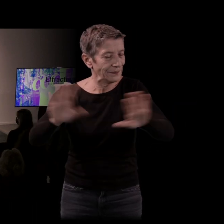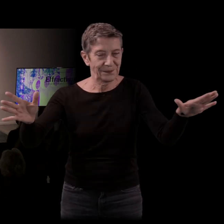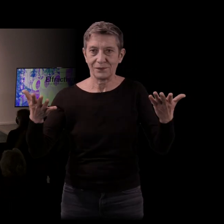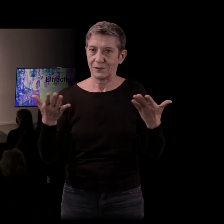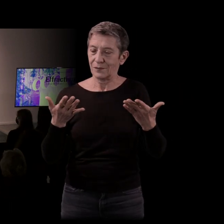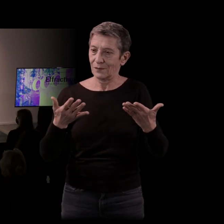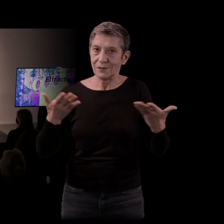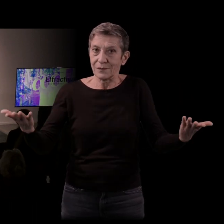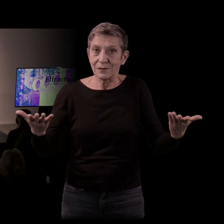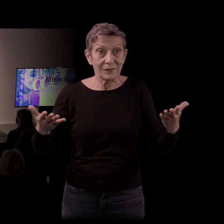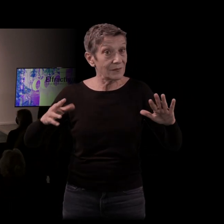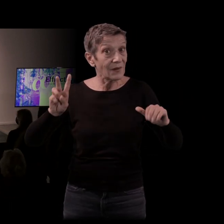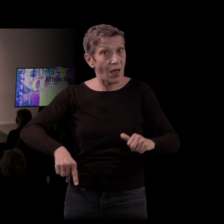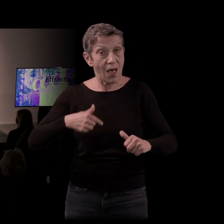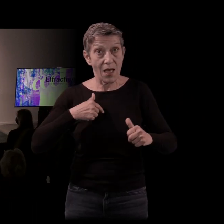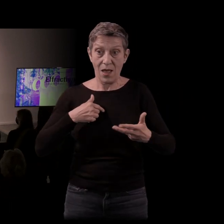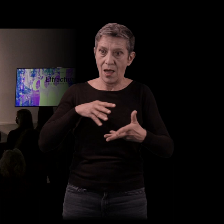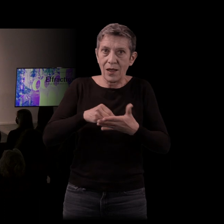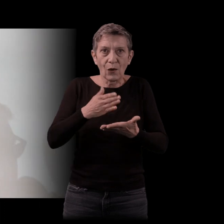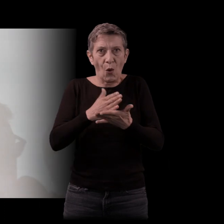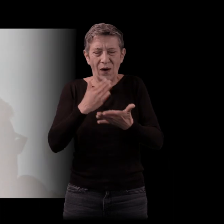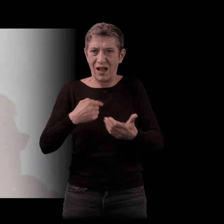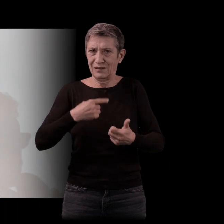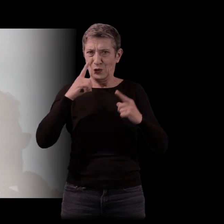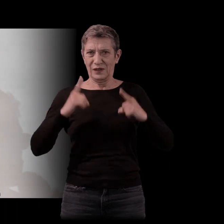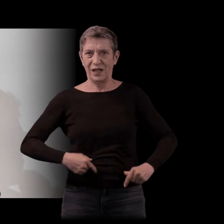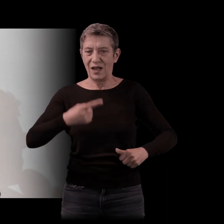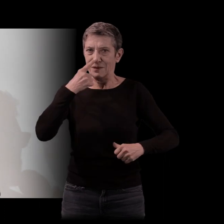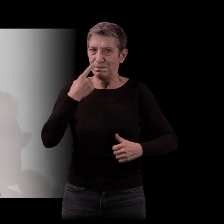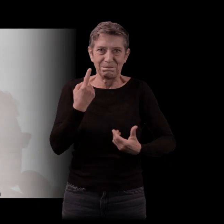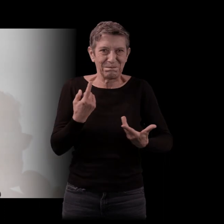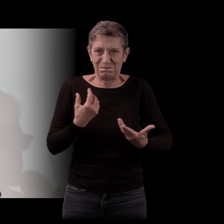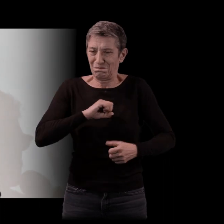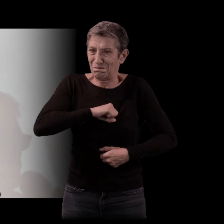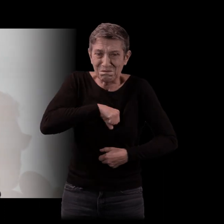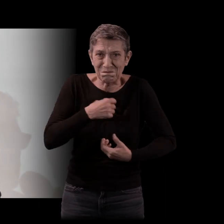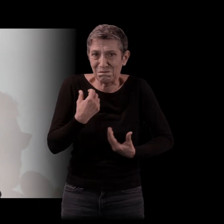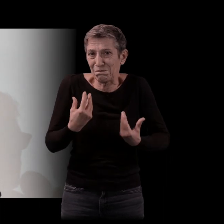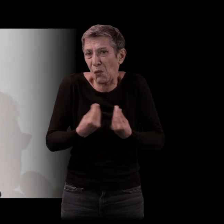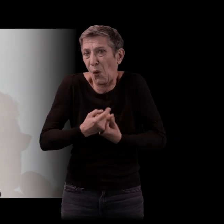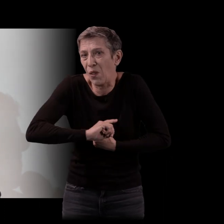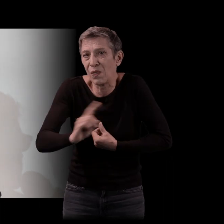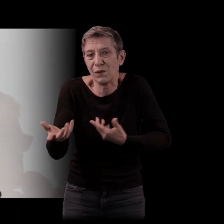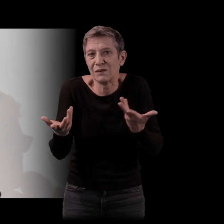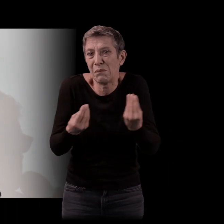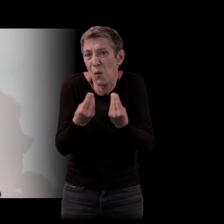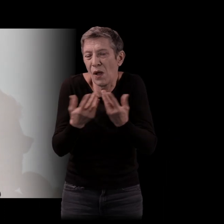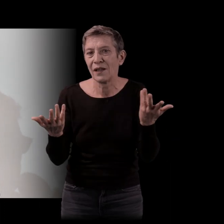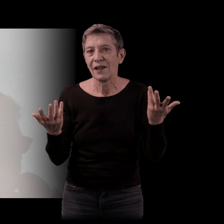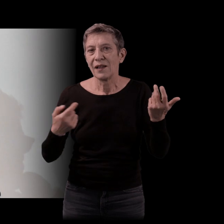vraiment très malheureux dans ces institutions-là. Et puis, je ne m'imaginais pas du tout pouvoir travailler à l'université ou